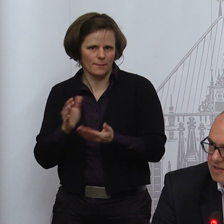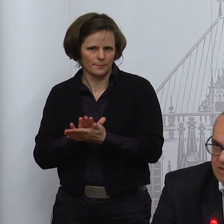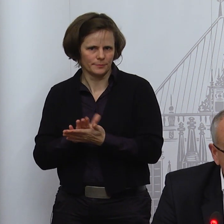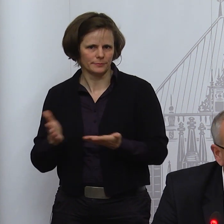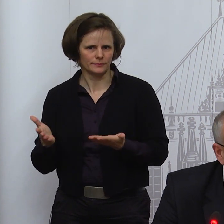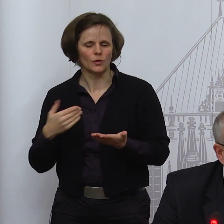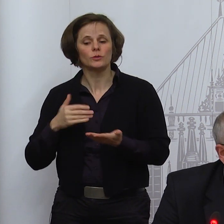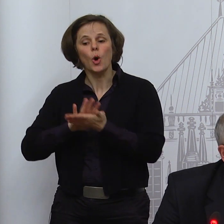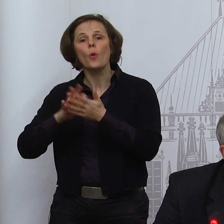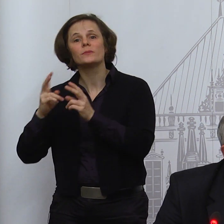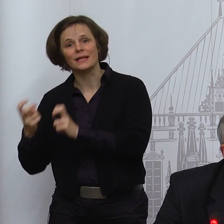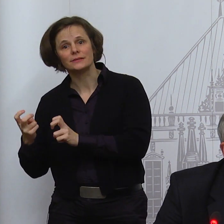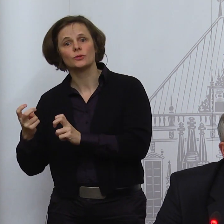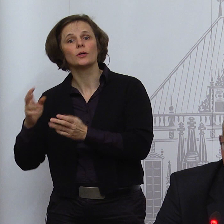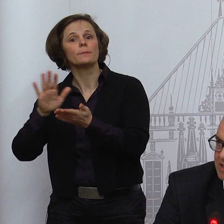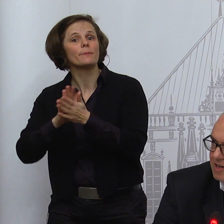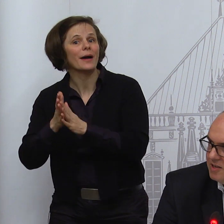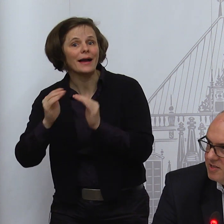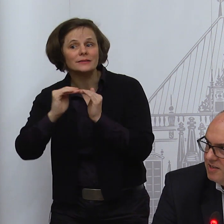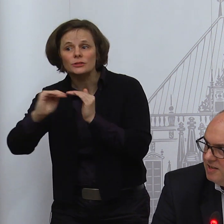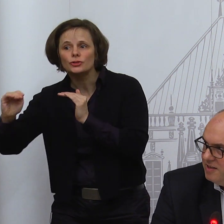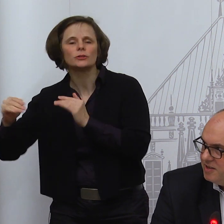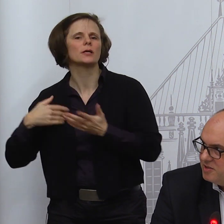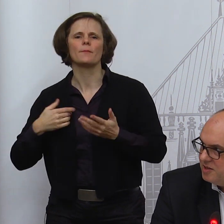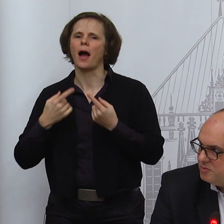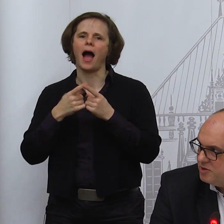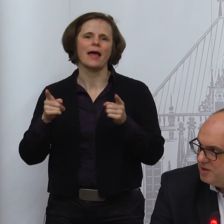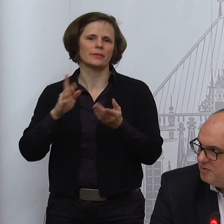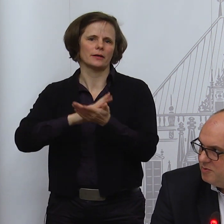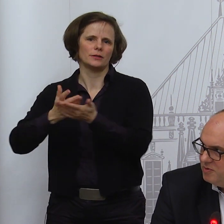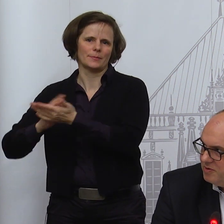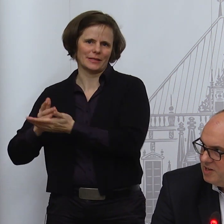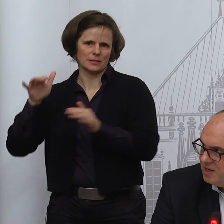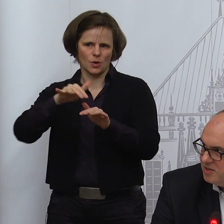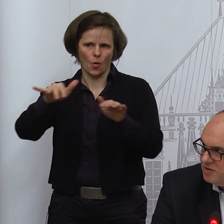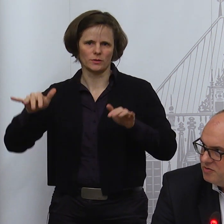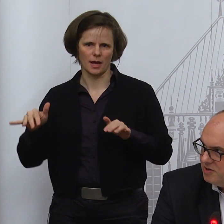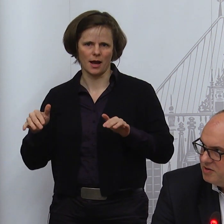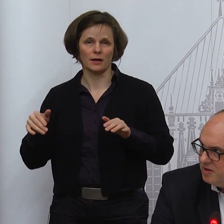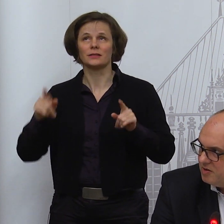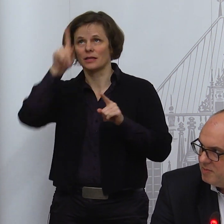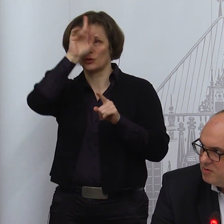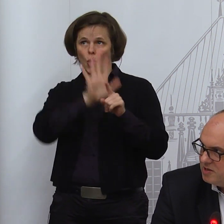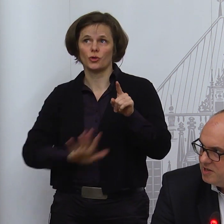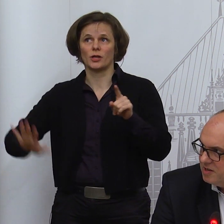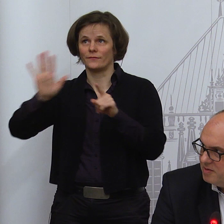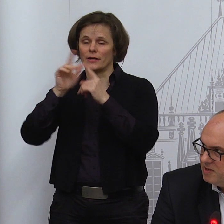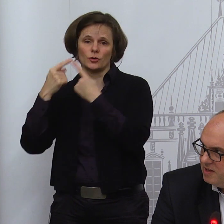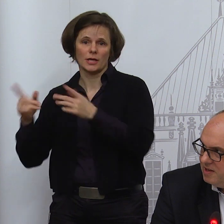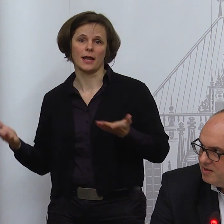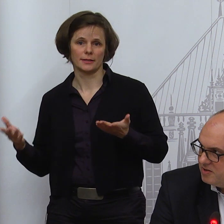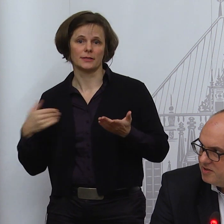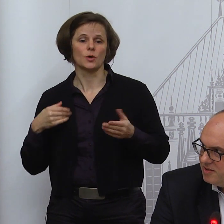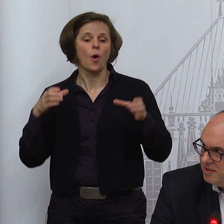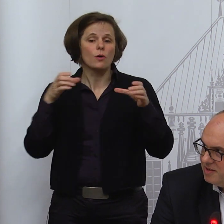Akzente hat. Übrigens, das ist in jedem Flächenland nicht anders, dass es dann zwischen den Kommunen und den einzelnen Schulen natürlich auch mal Unterschiede gibt.